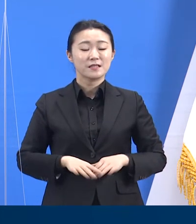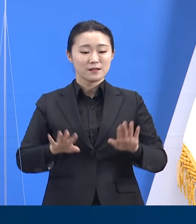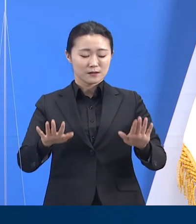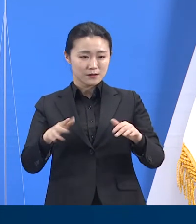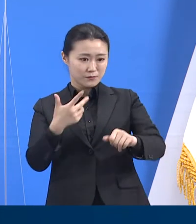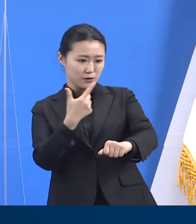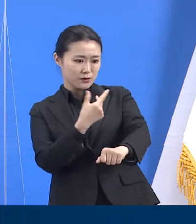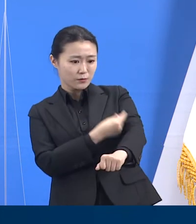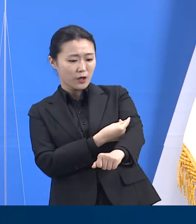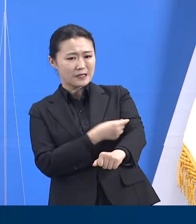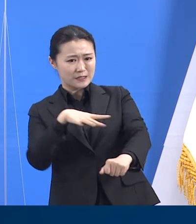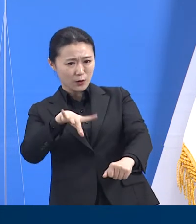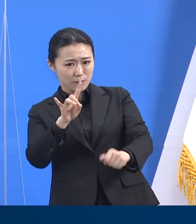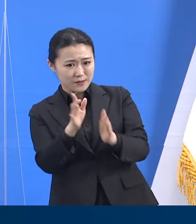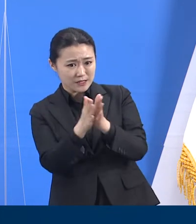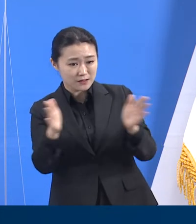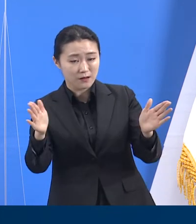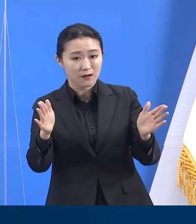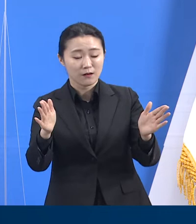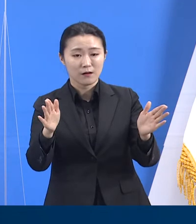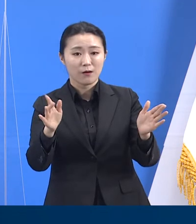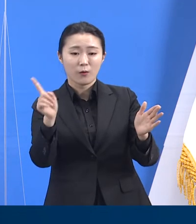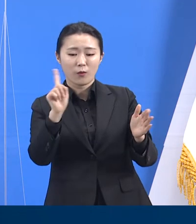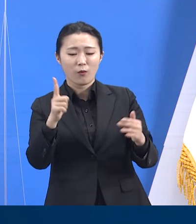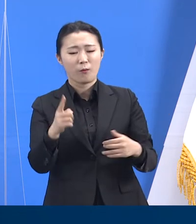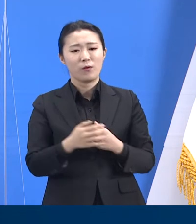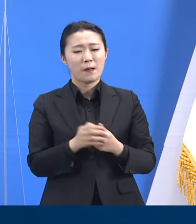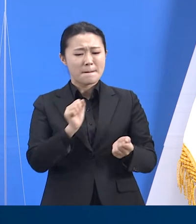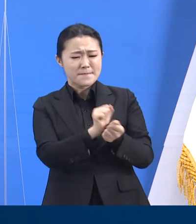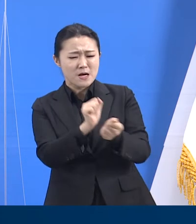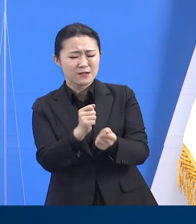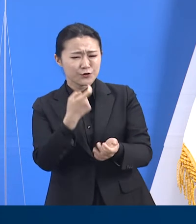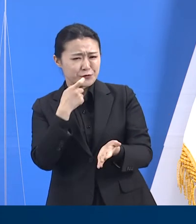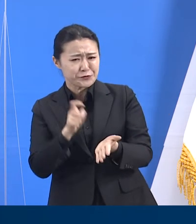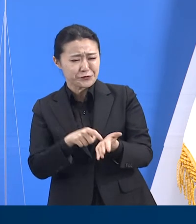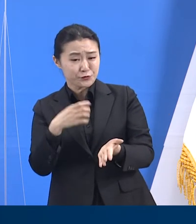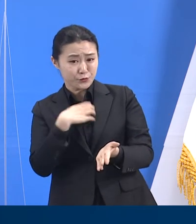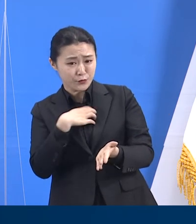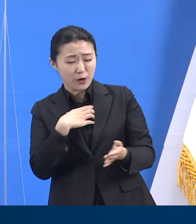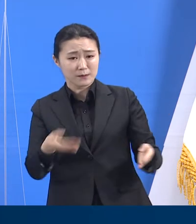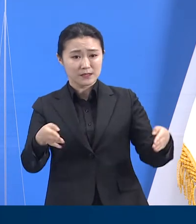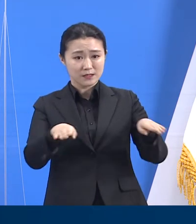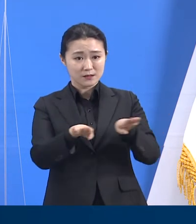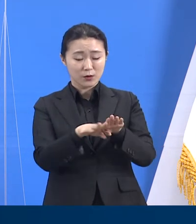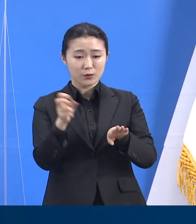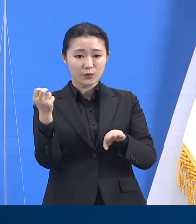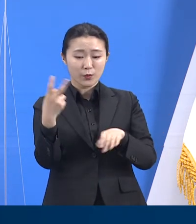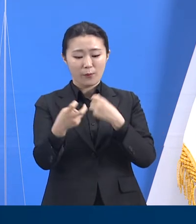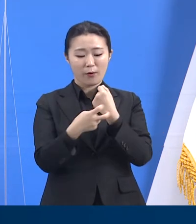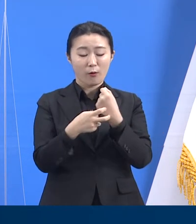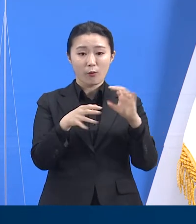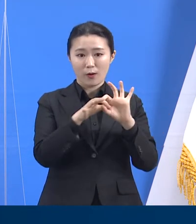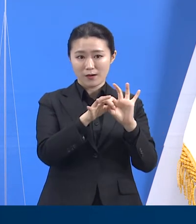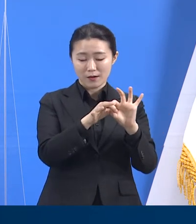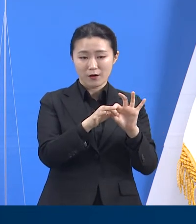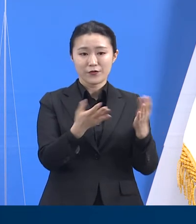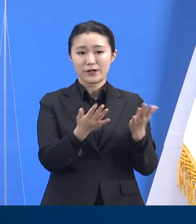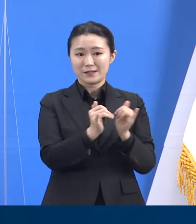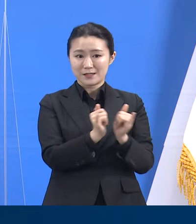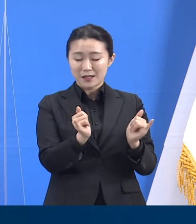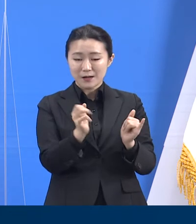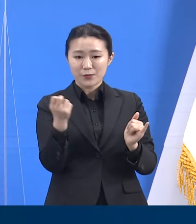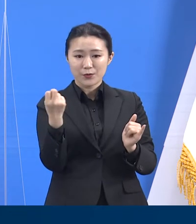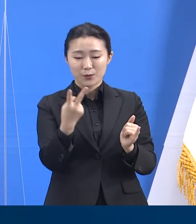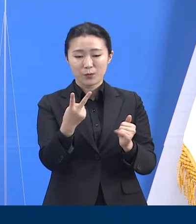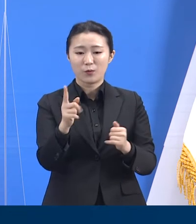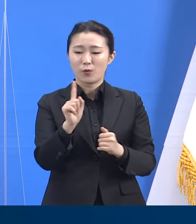고위험시설의 종사자와 입소자, 코로나19 대응요원, 의료인, 사회필수인력, 취약시설 관련자 등